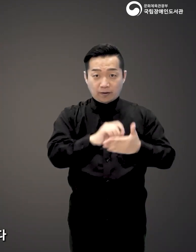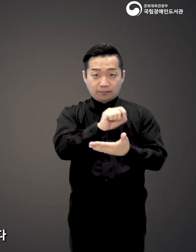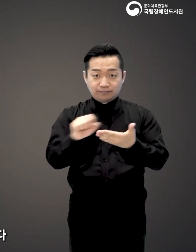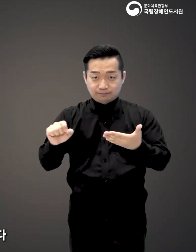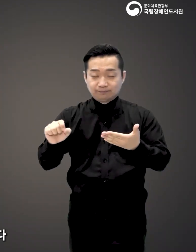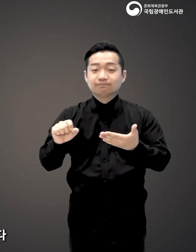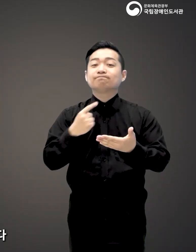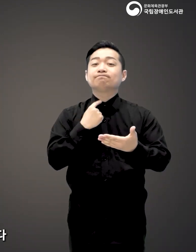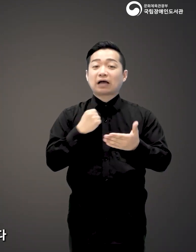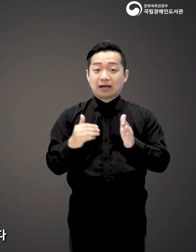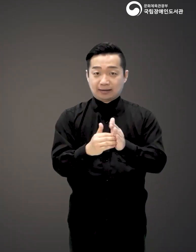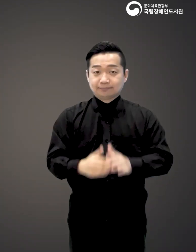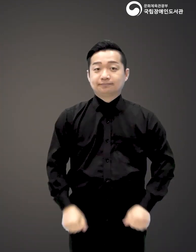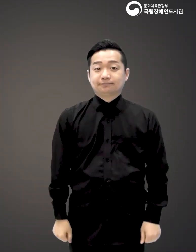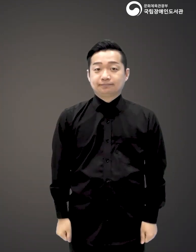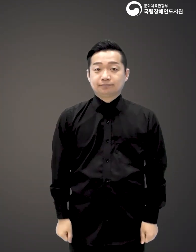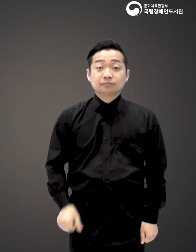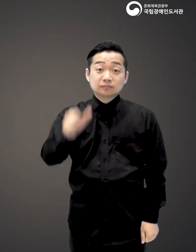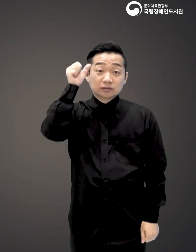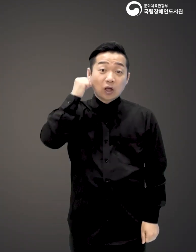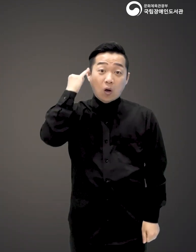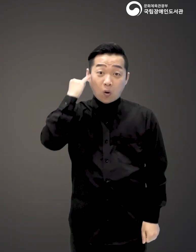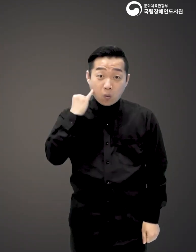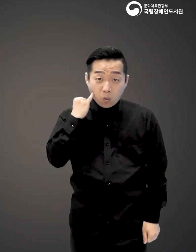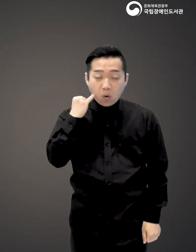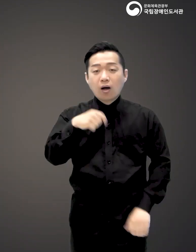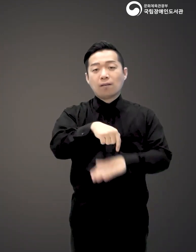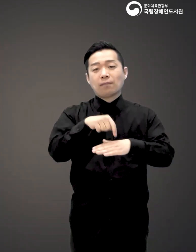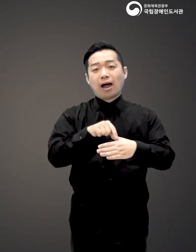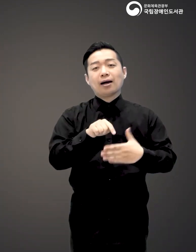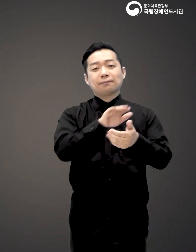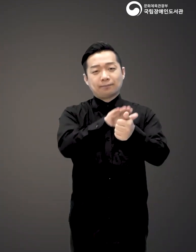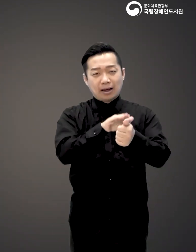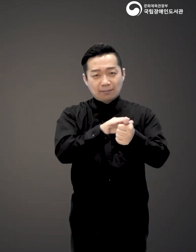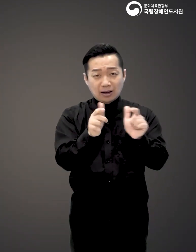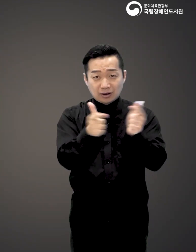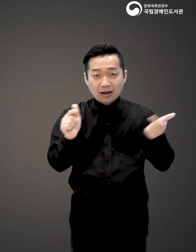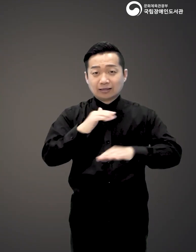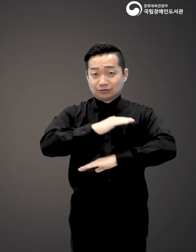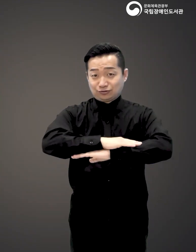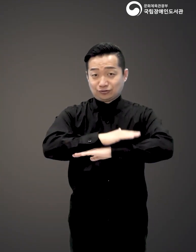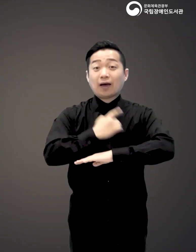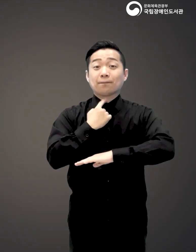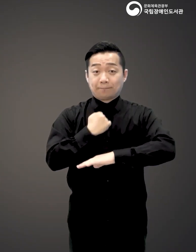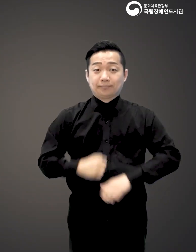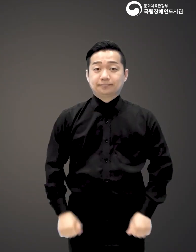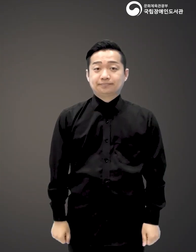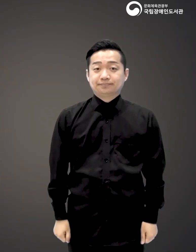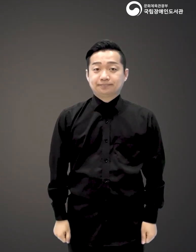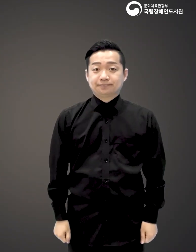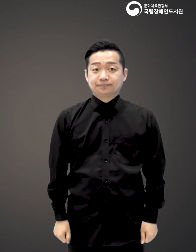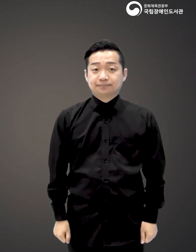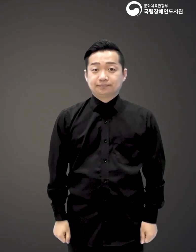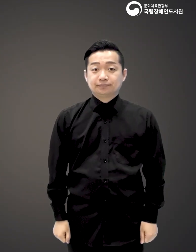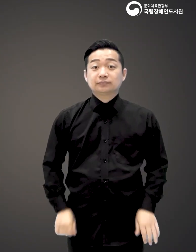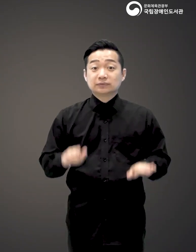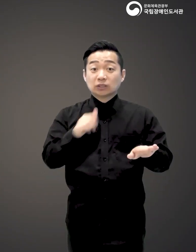주제로 한 컬럼을 연재해 왔습니다. 또 청소년들의 마음을 어루만져주는 다양한 도서도 출발해 왔는데요.